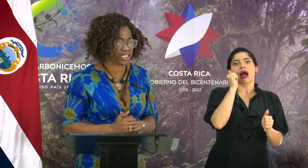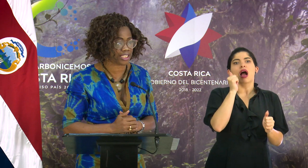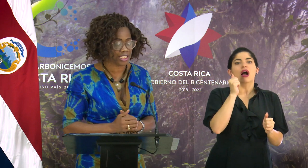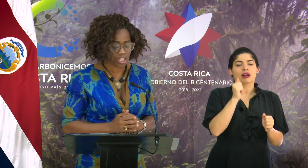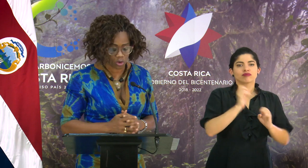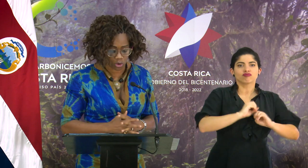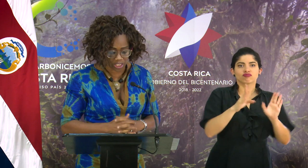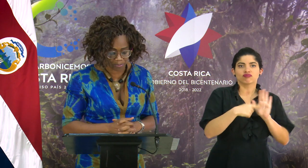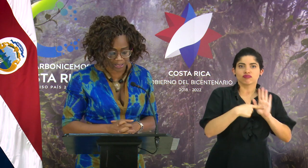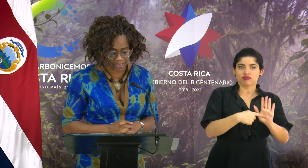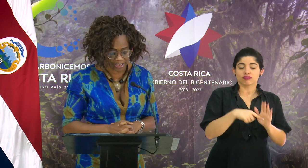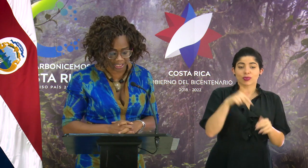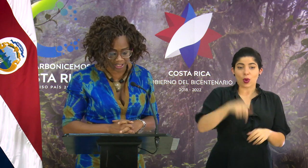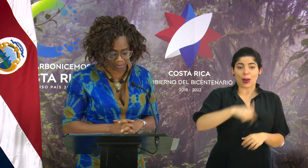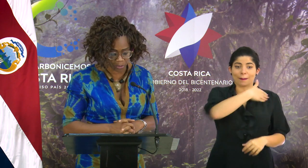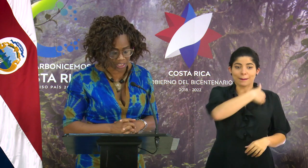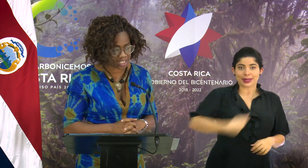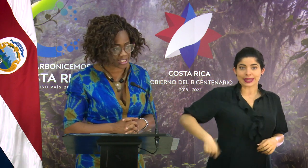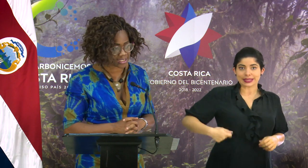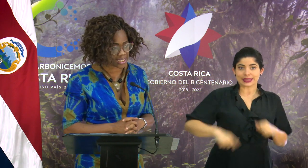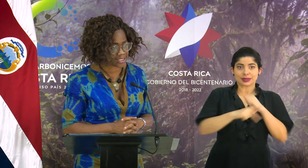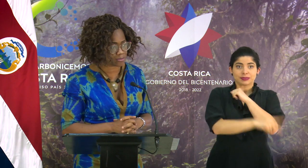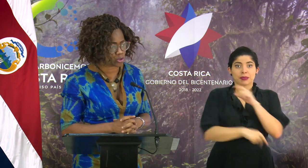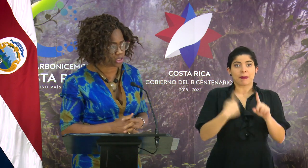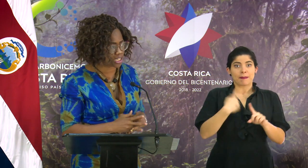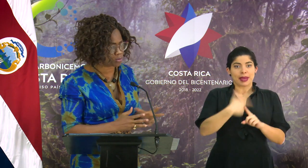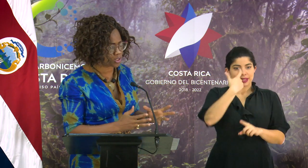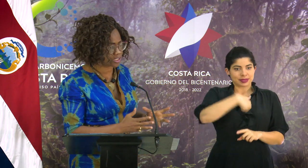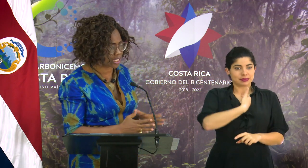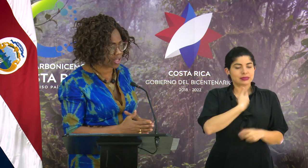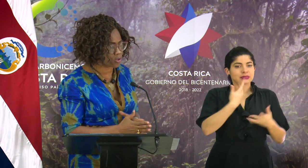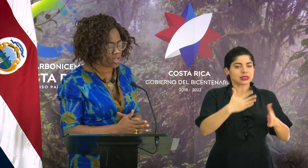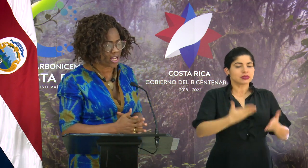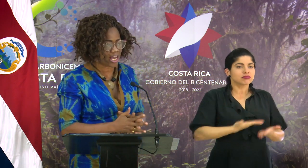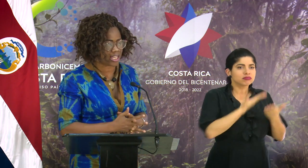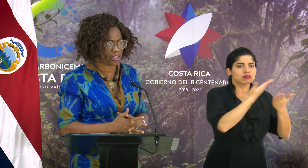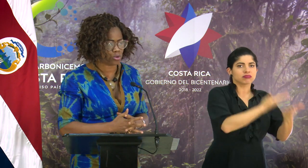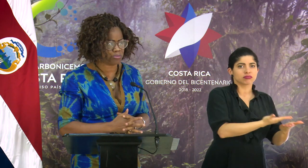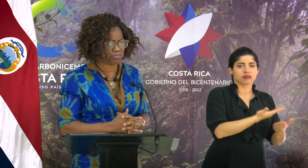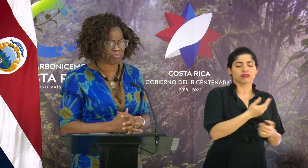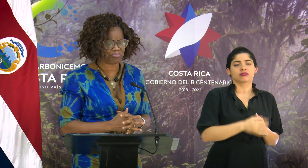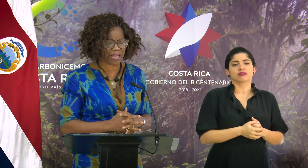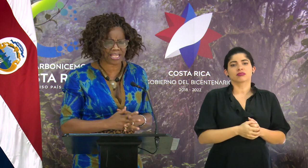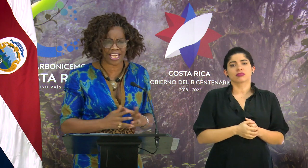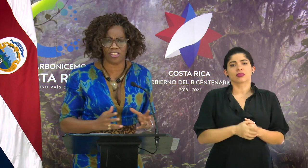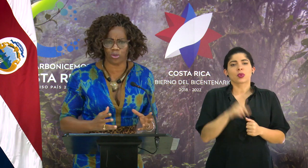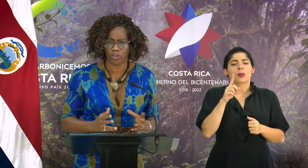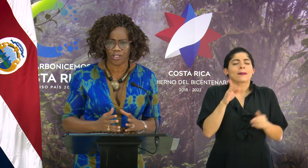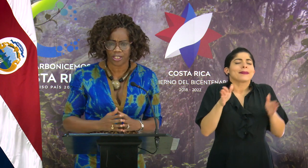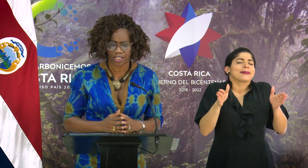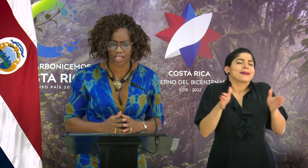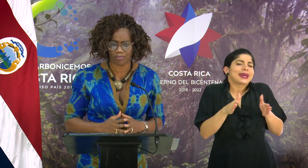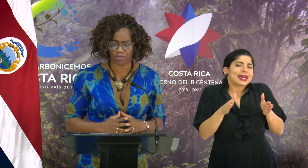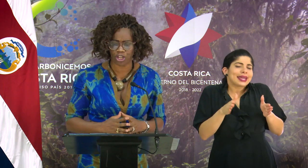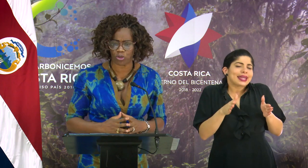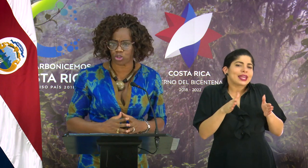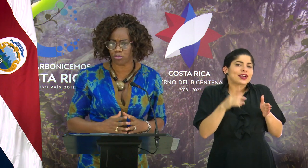contundente. Hoy el presidente de la República y esta servidora le hemos entregado a él un pequeño